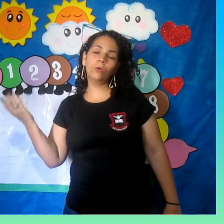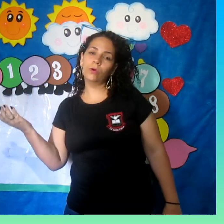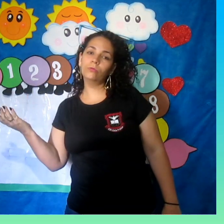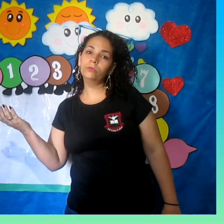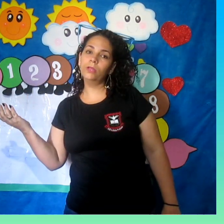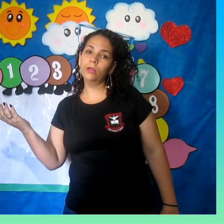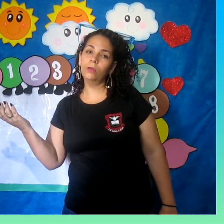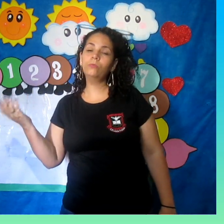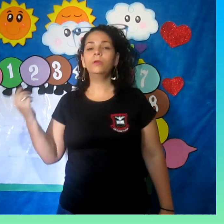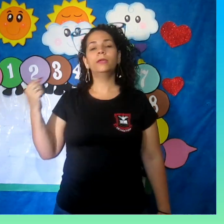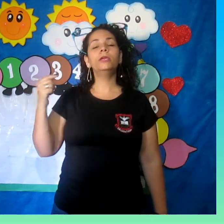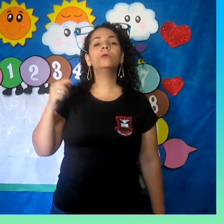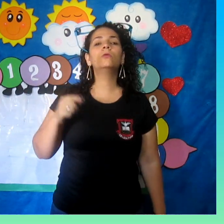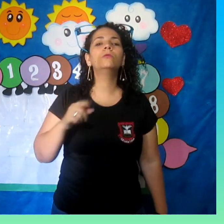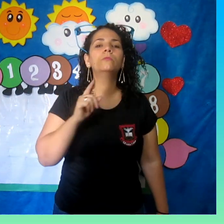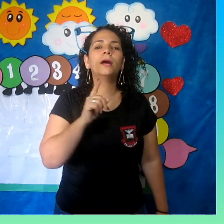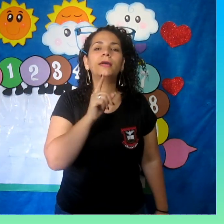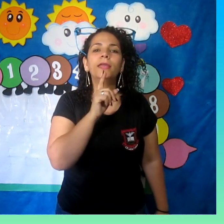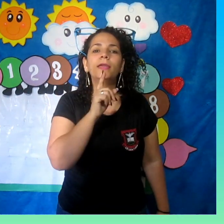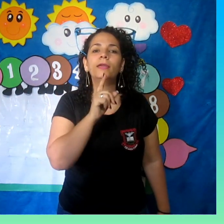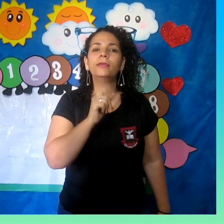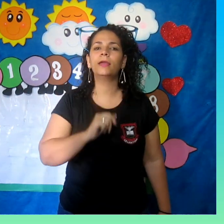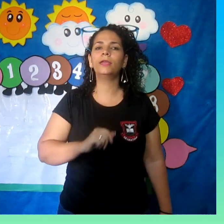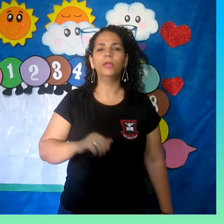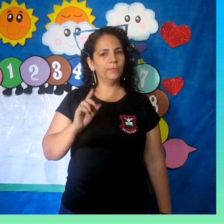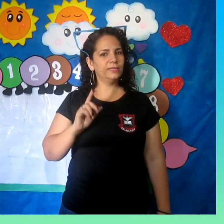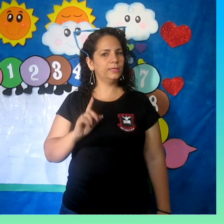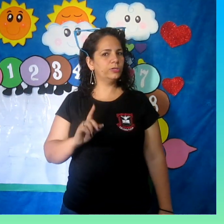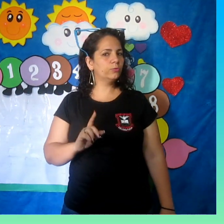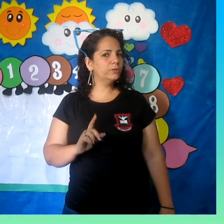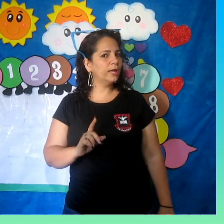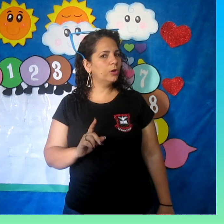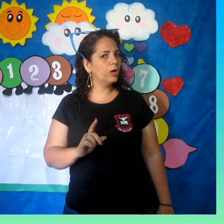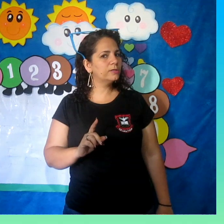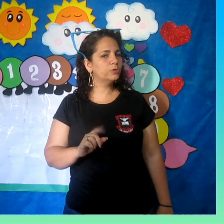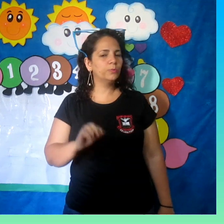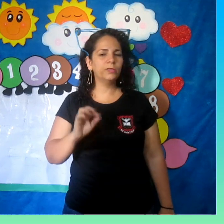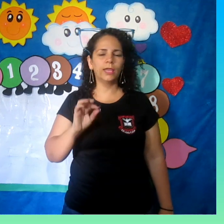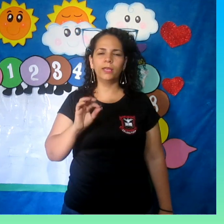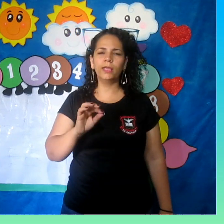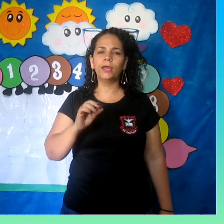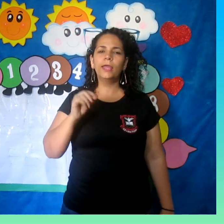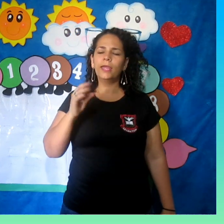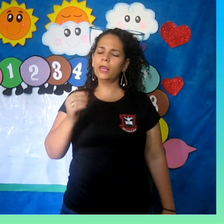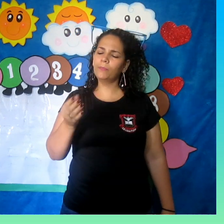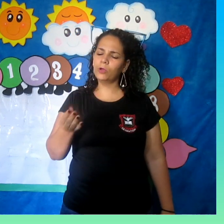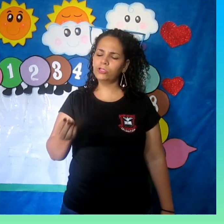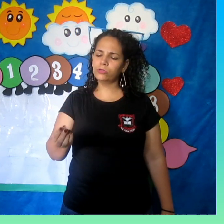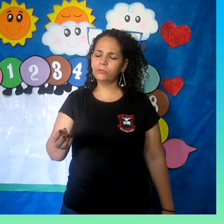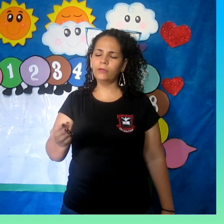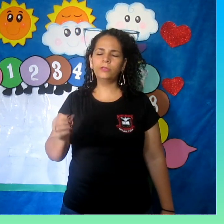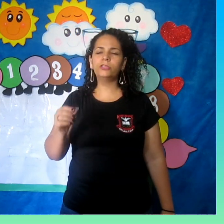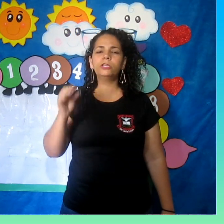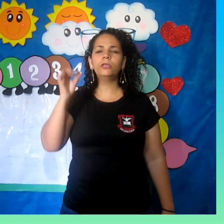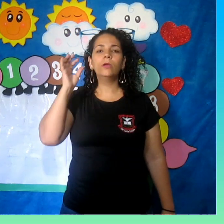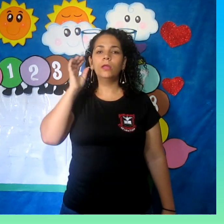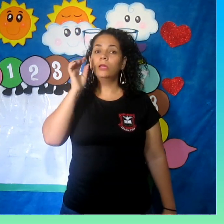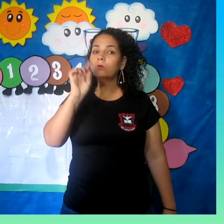algodão e com areia, hein? Mas sejam cuidadosos, porque a areia, ela pode grudar no dedinho, não